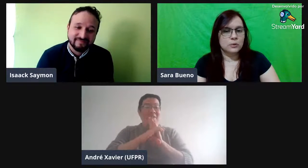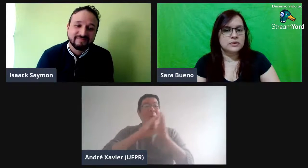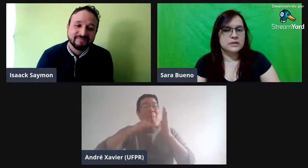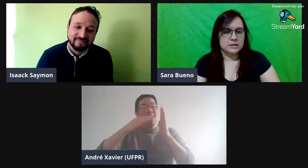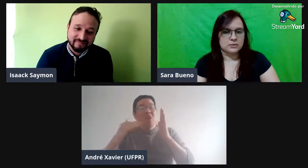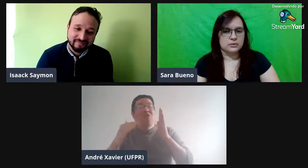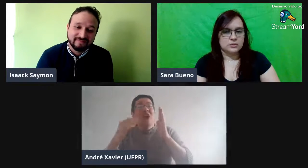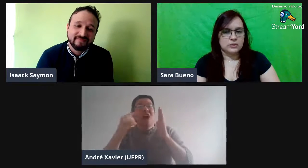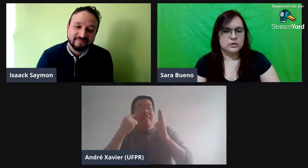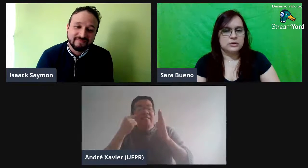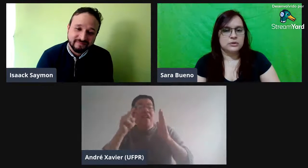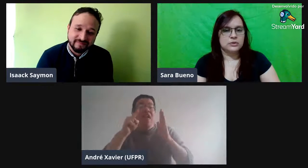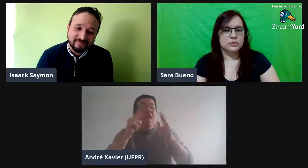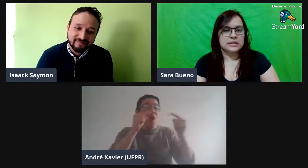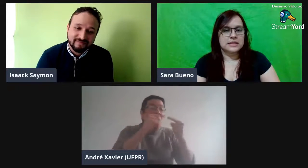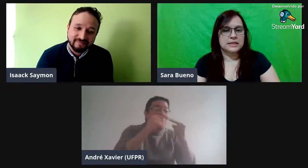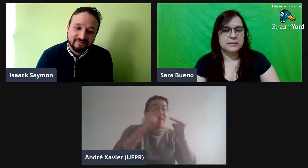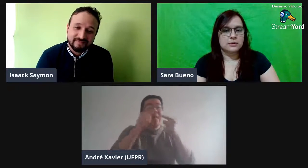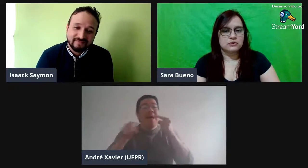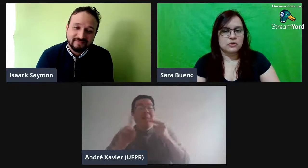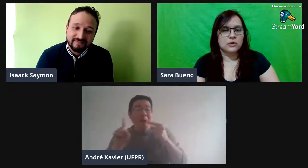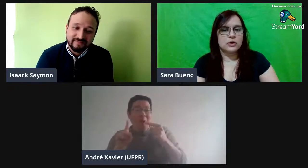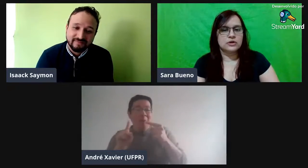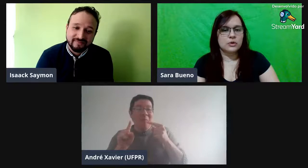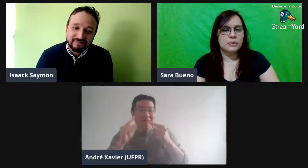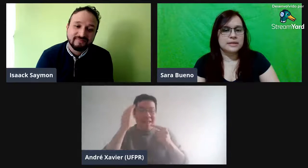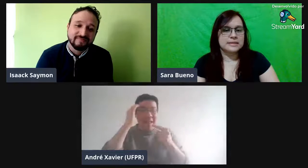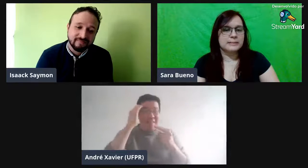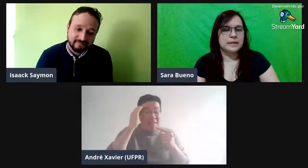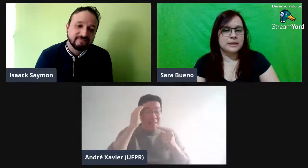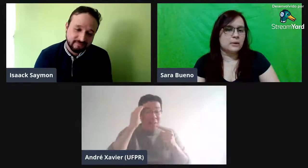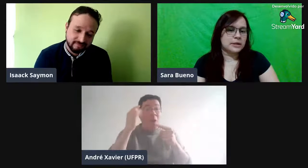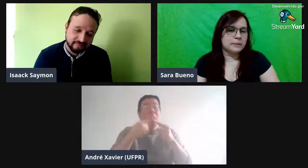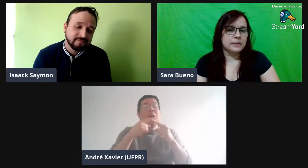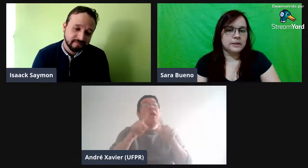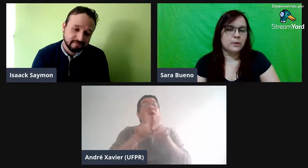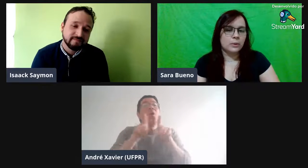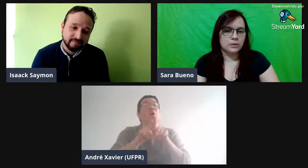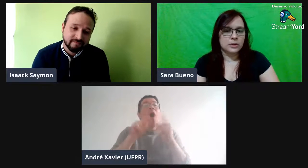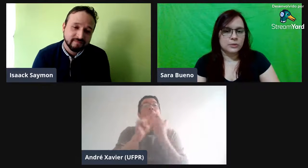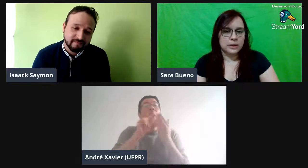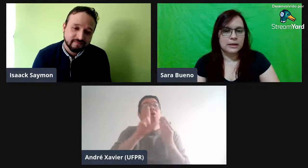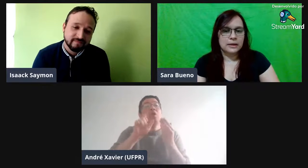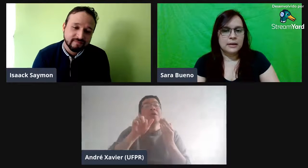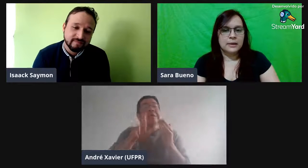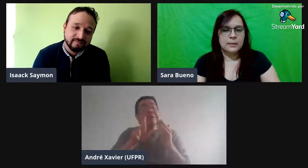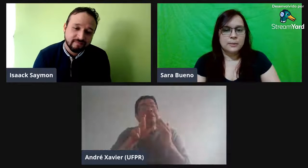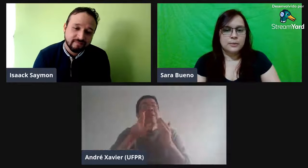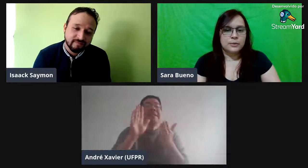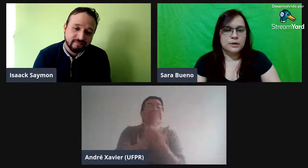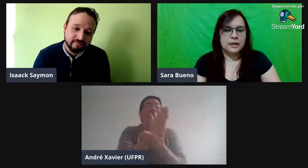conceito do que seria essa prosódia, como ela se aplica, o que aplica ou não, né? Porque